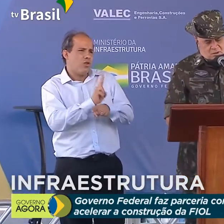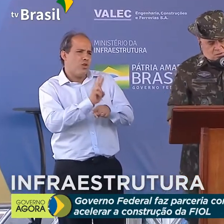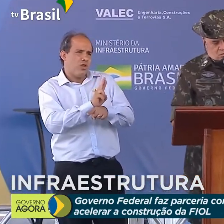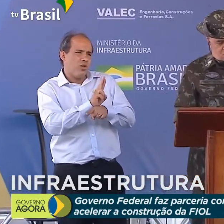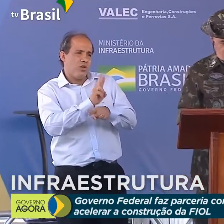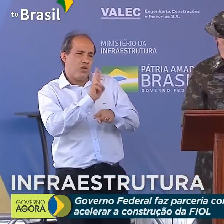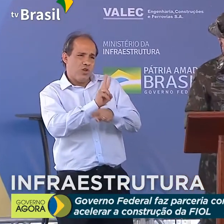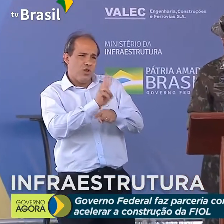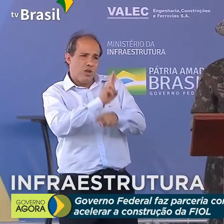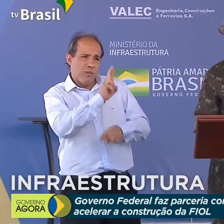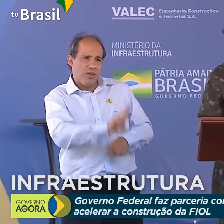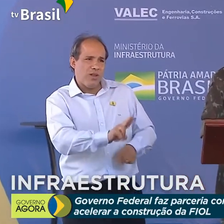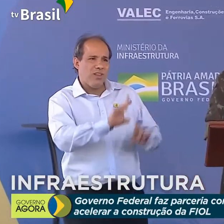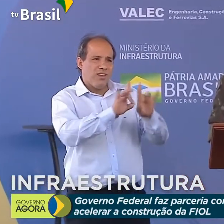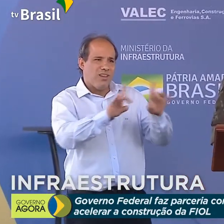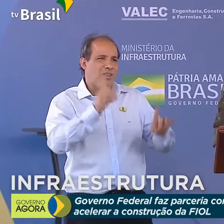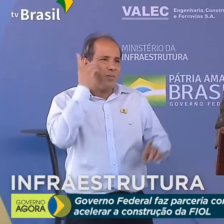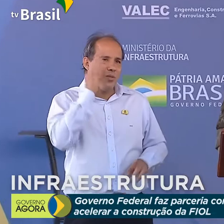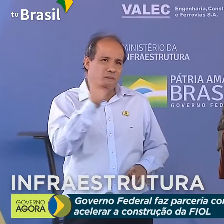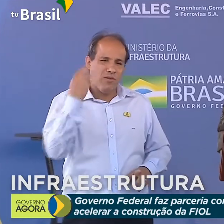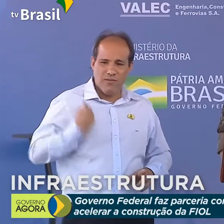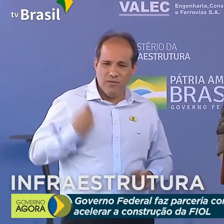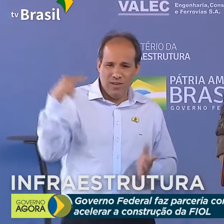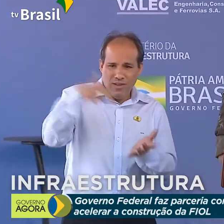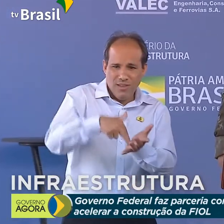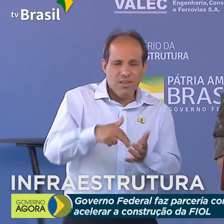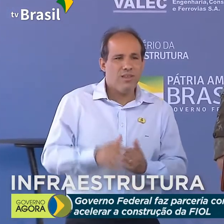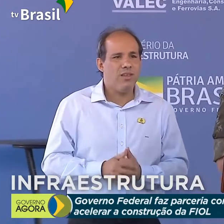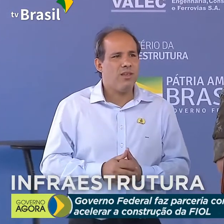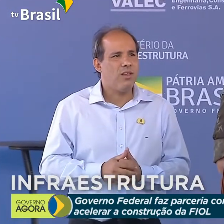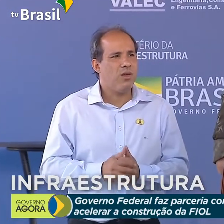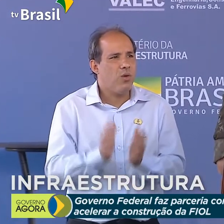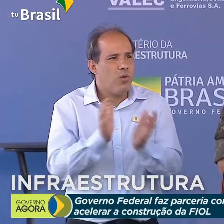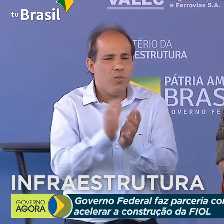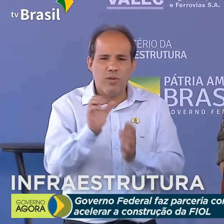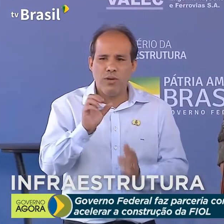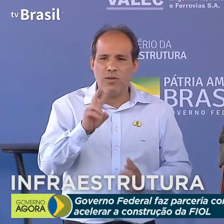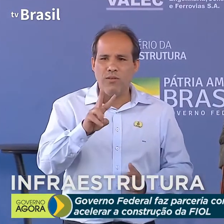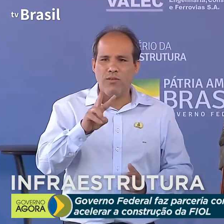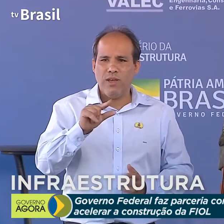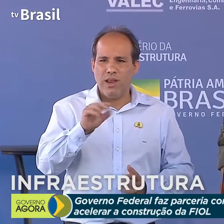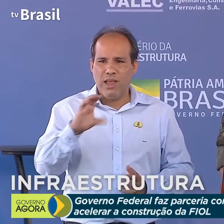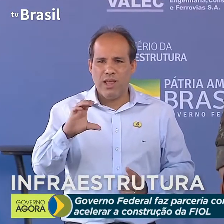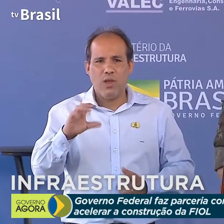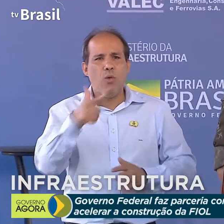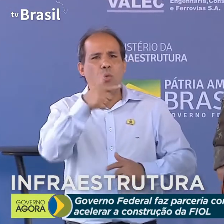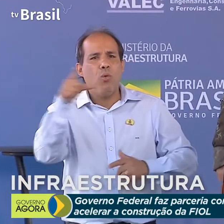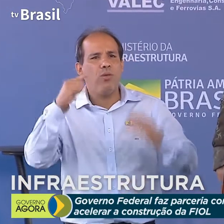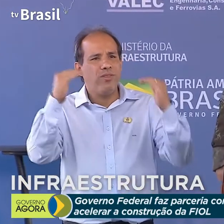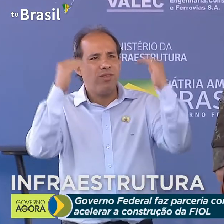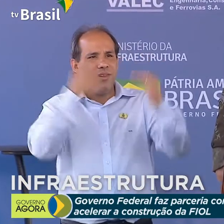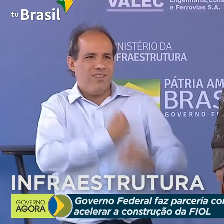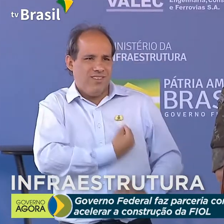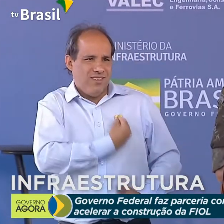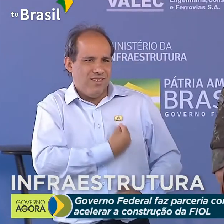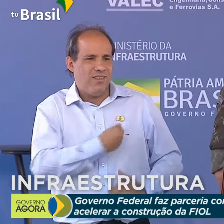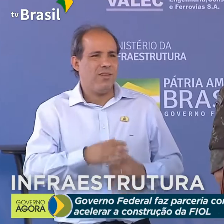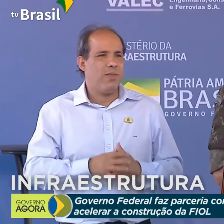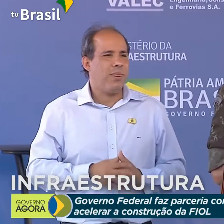senhor presidente da Valec e sua equipe, autoridades presentes, minha